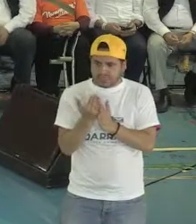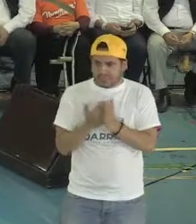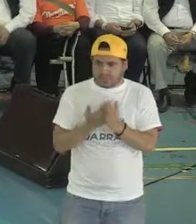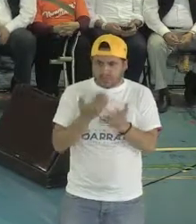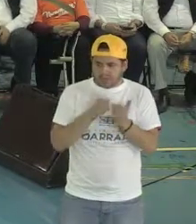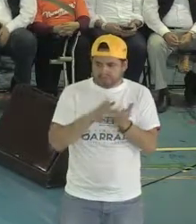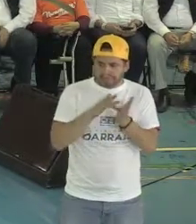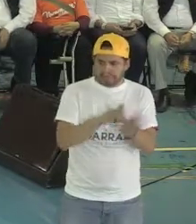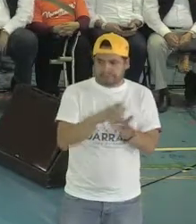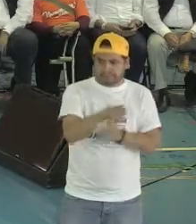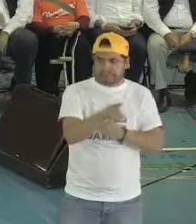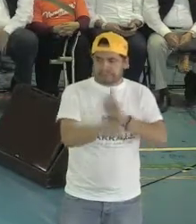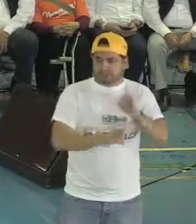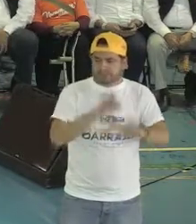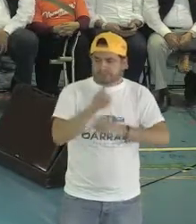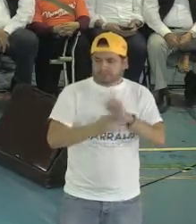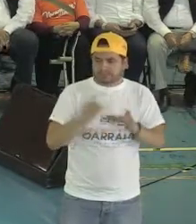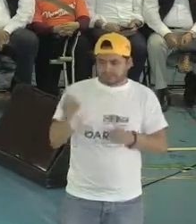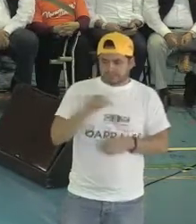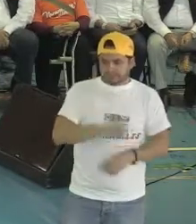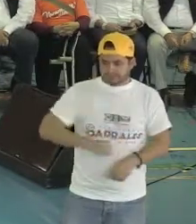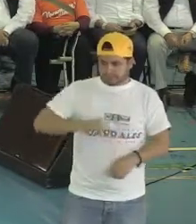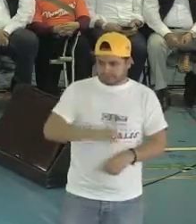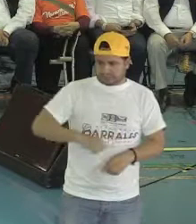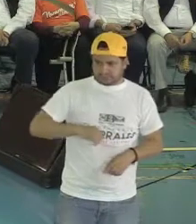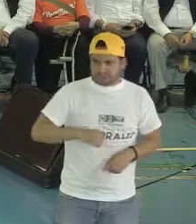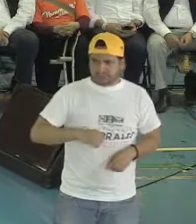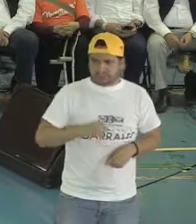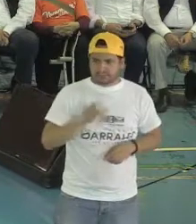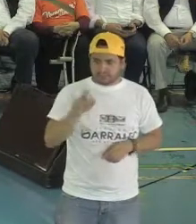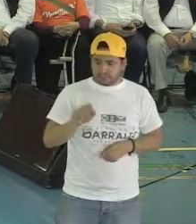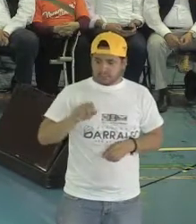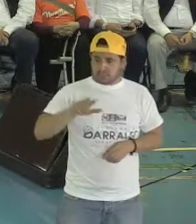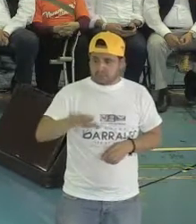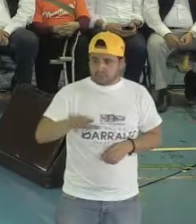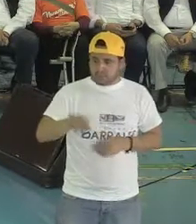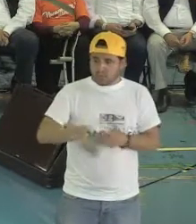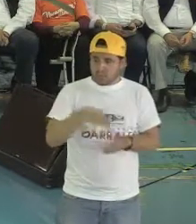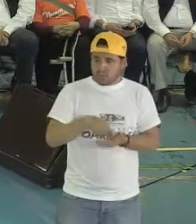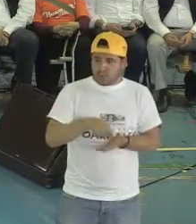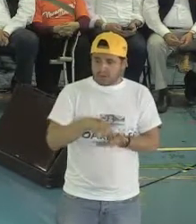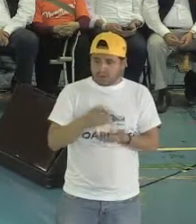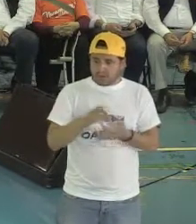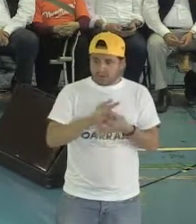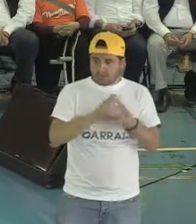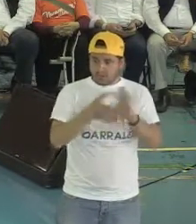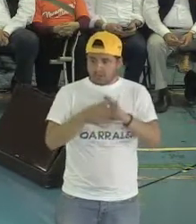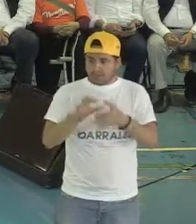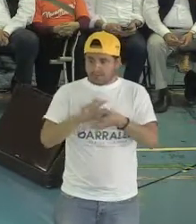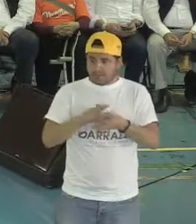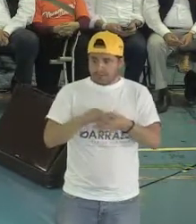decía, actualizaba, armando que ya estamos llegando al lugar 28 en el ámbito internacional, hablando del